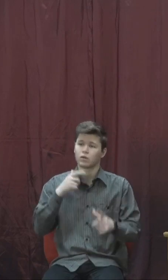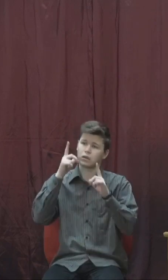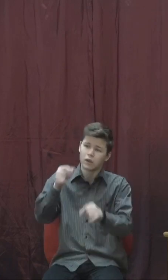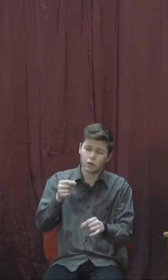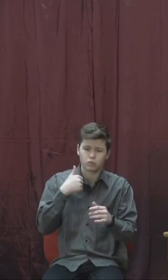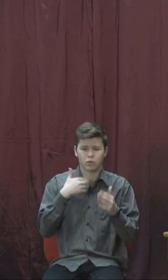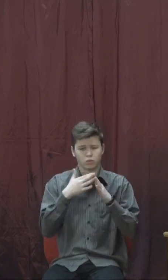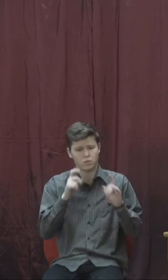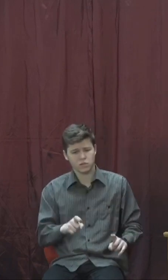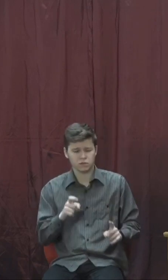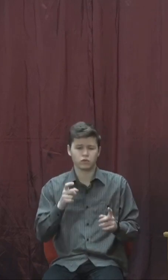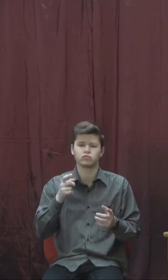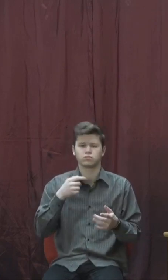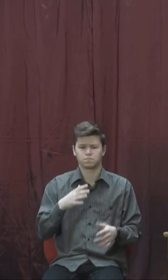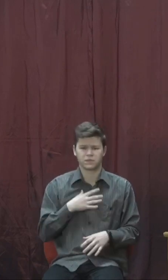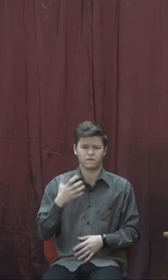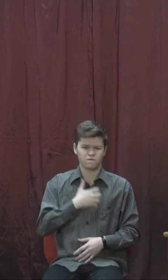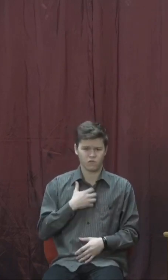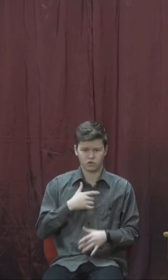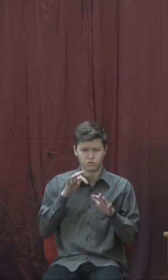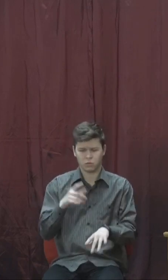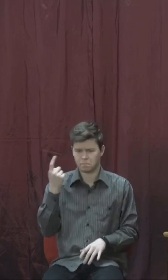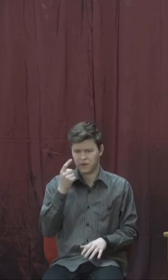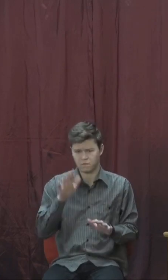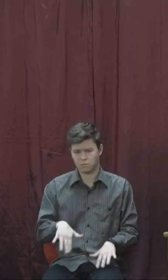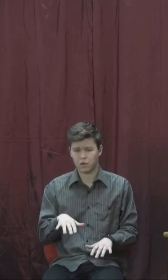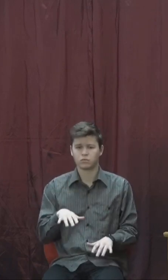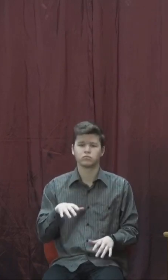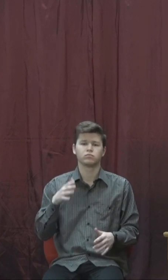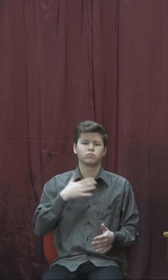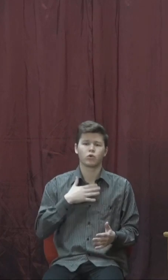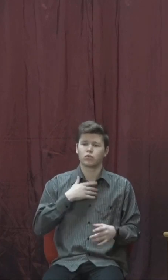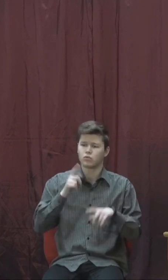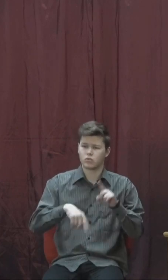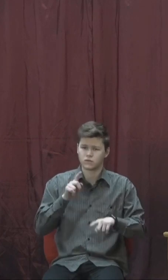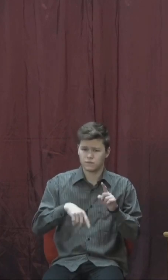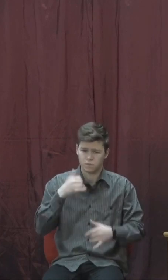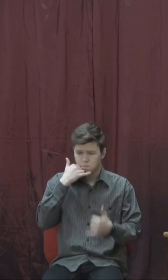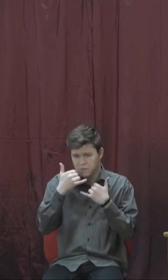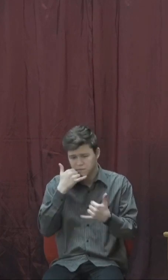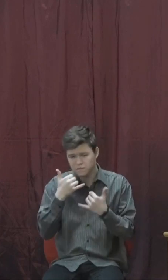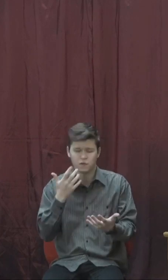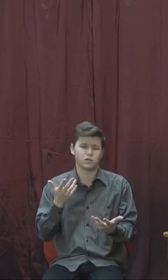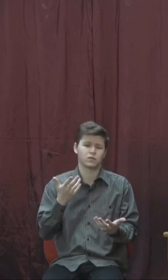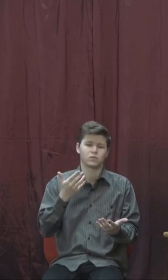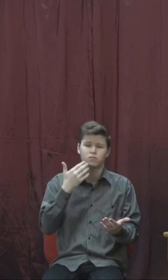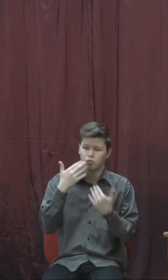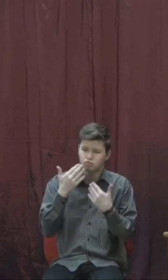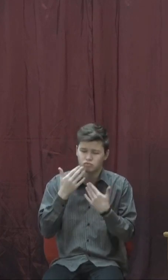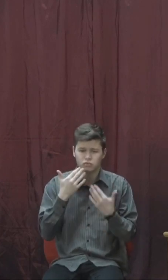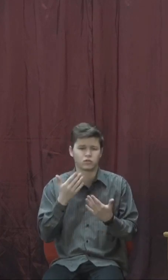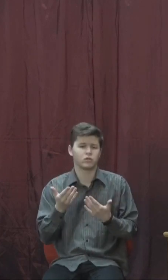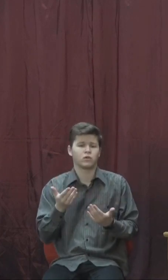щоб ми знаходили час для важливих речей? Це подзвонити до близьких, це читати Біблію,